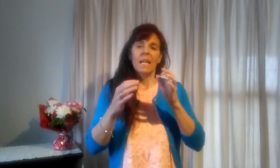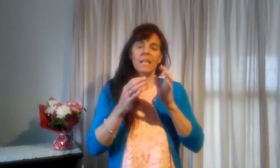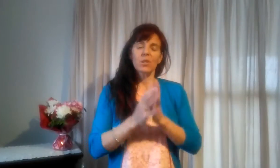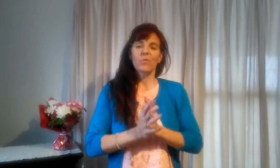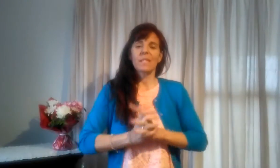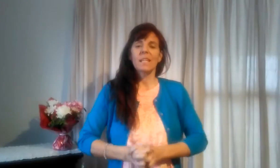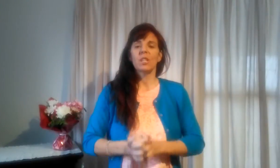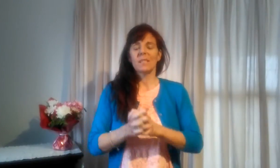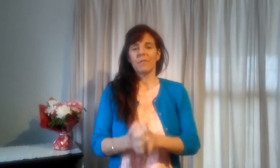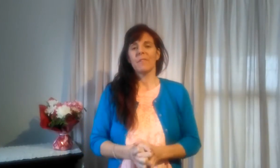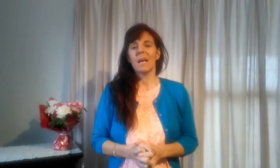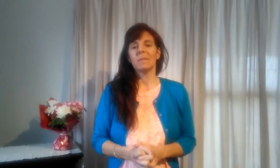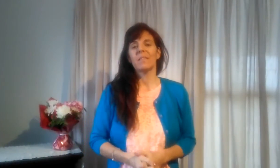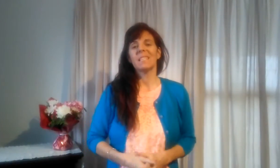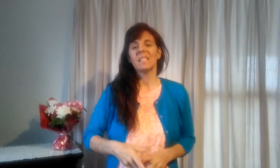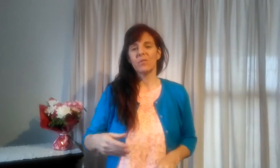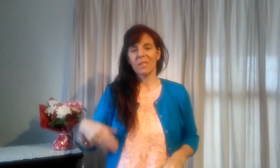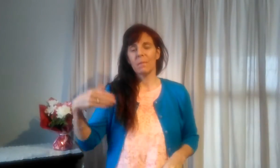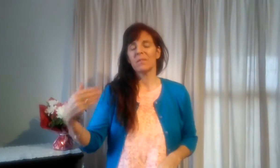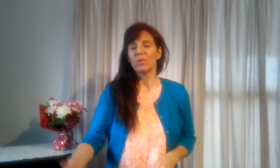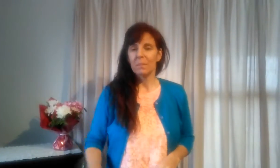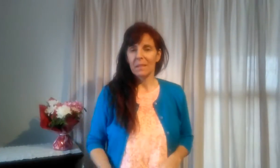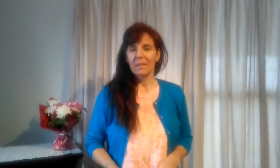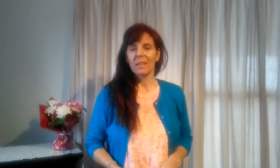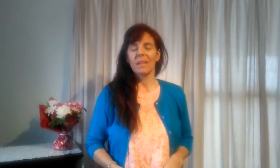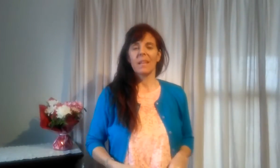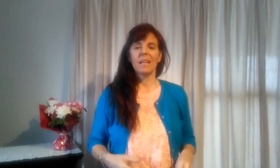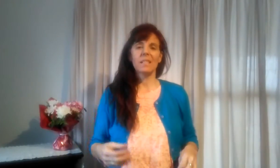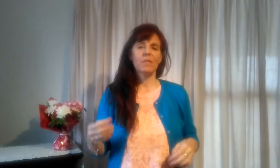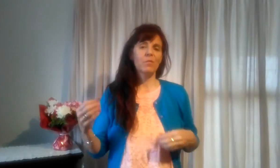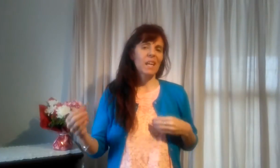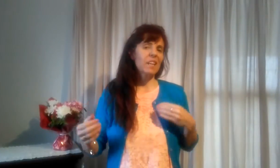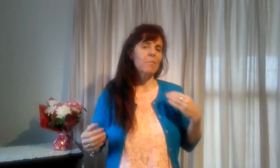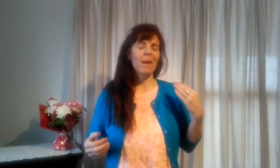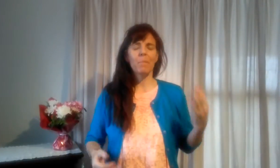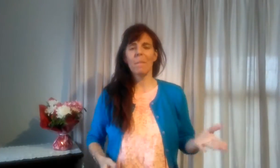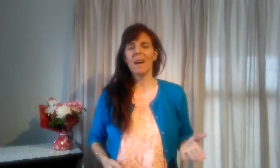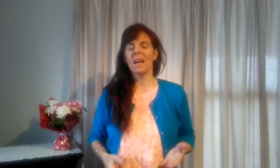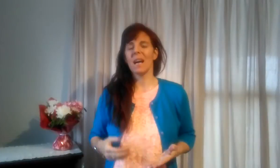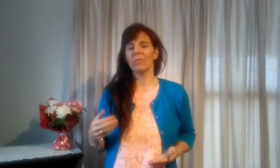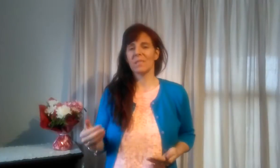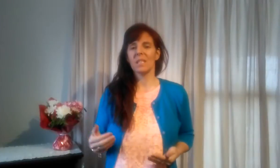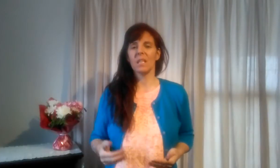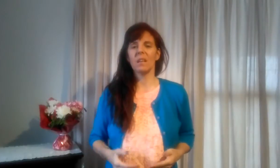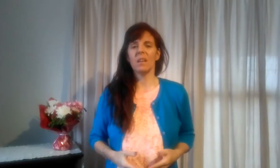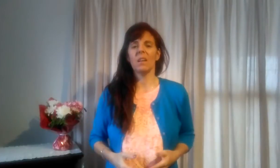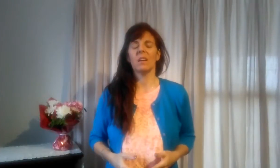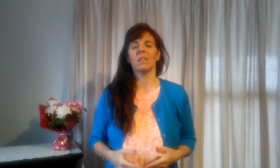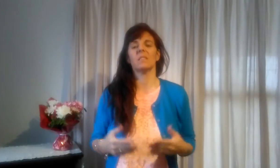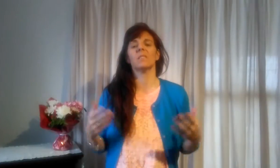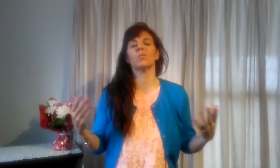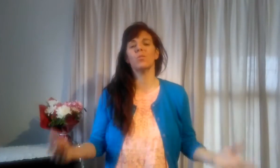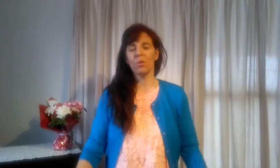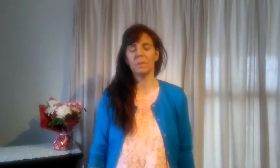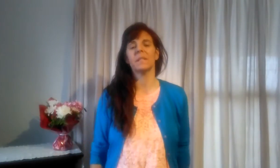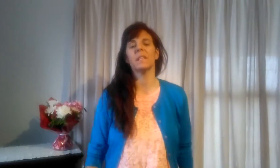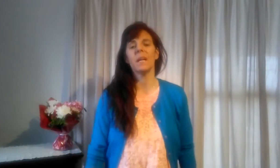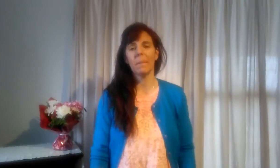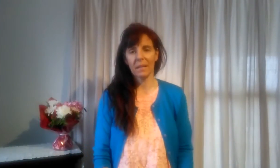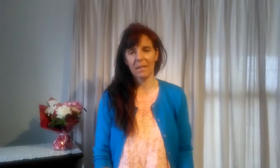Est-ce que vous êtes de cette femme qui avait de la difficulté à mettre vos limites? Est-ce qu'il vous arrive par moments à vous dire « Ah, c'est trop compliqué à prendre